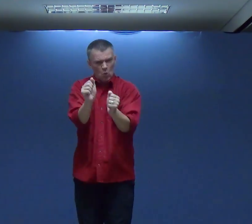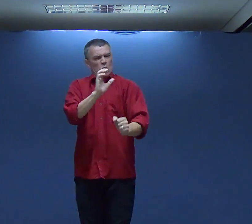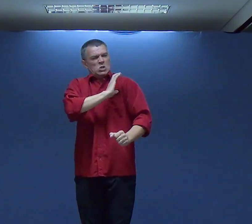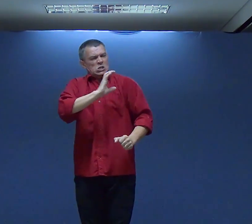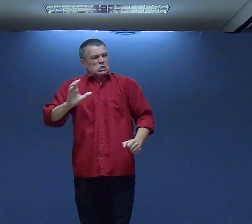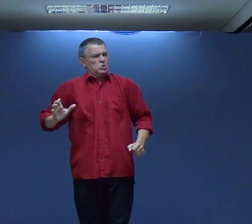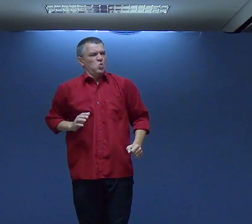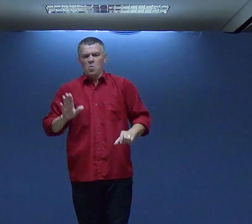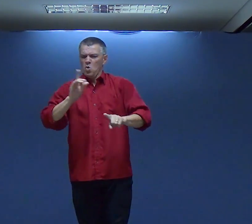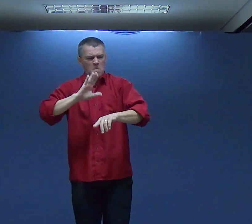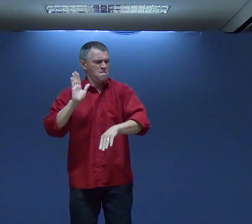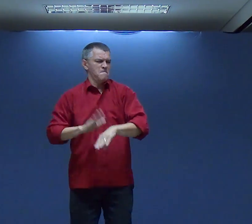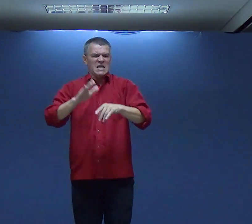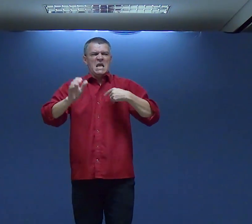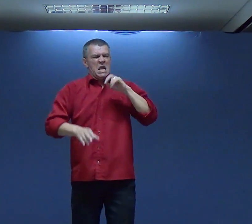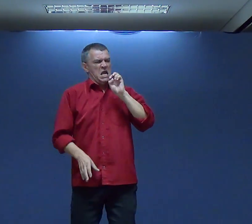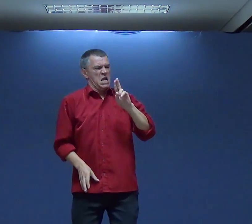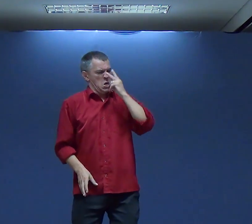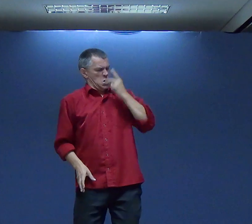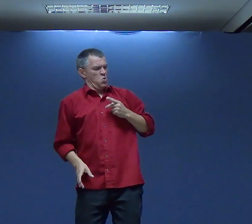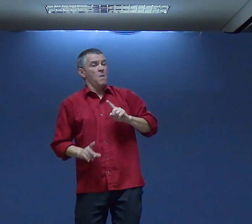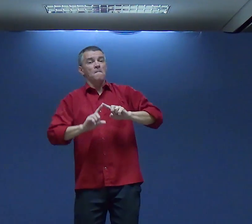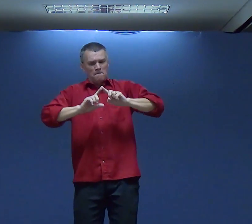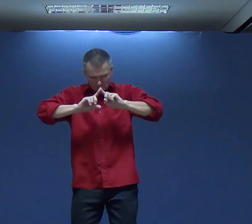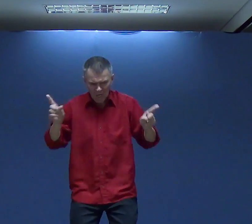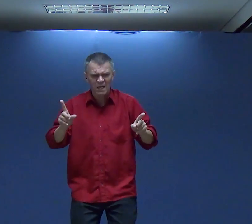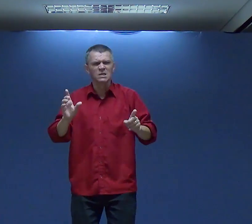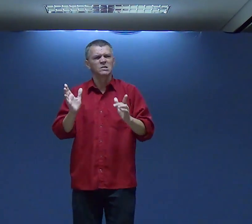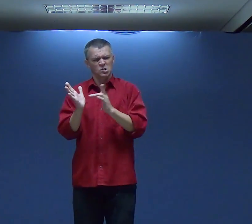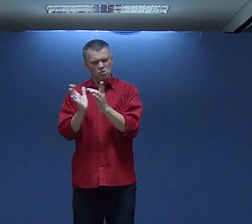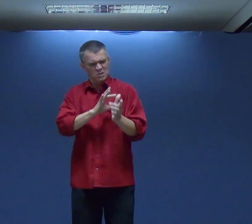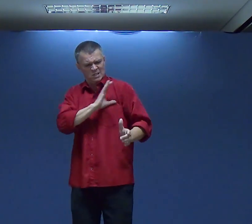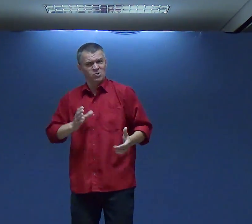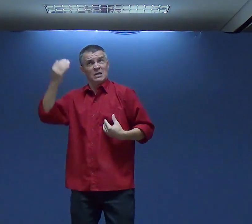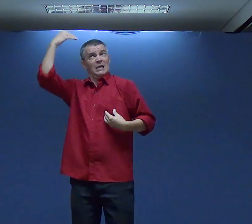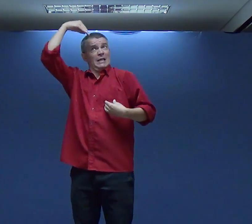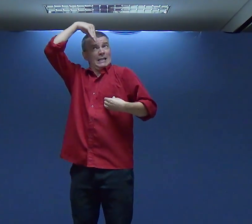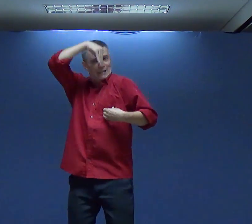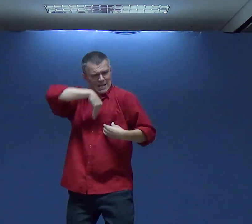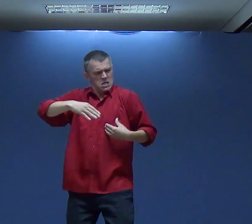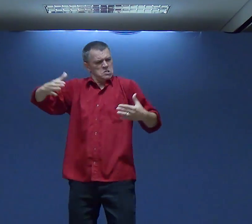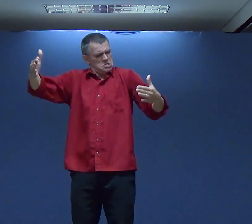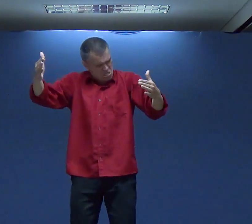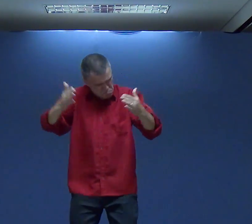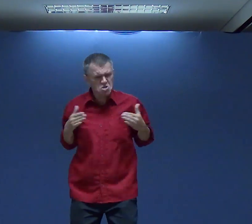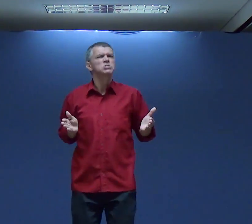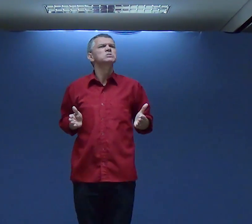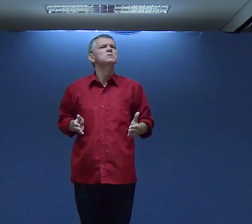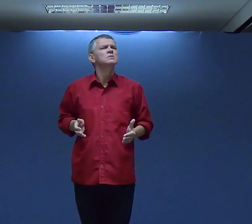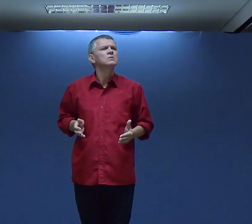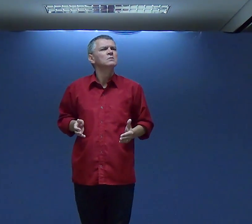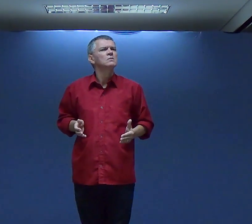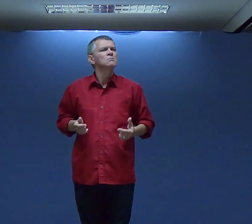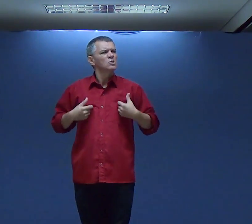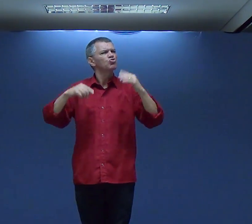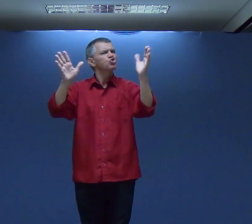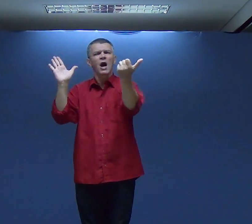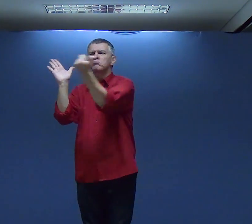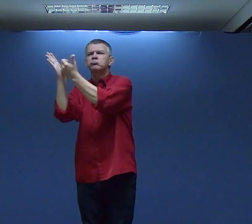Nós já estamos Crucificados Com Cristo E agora A nossa vida É a vida